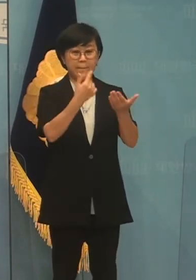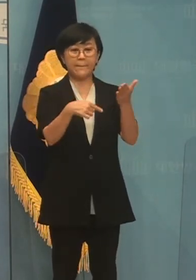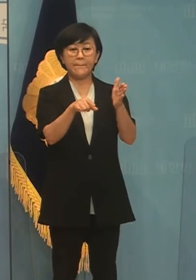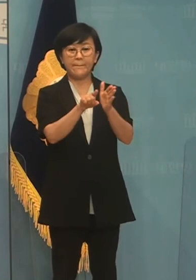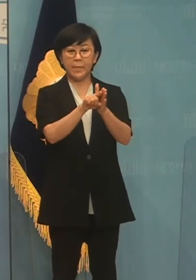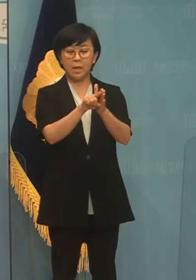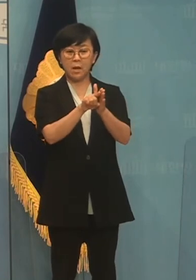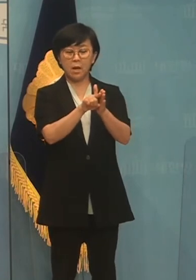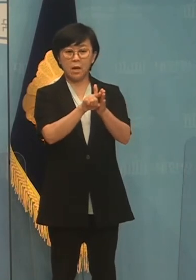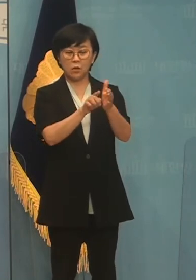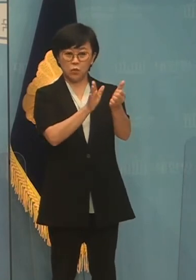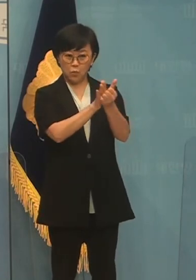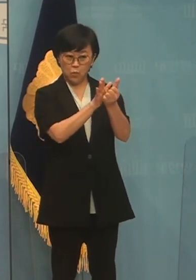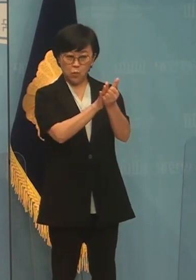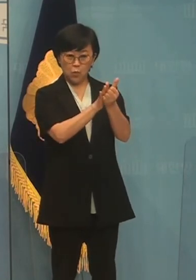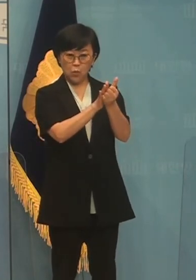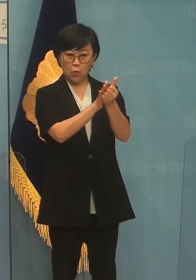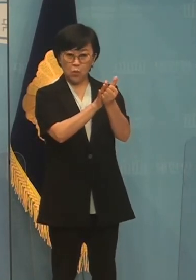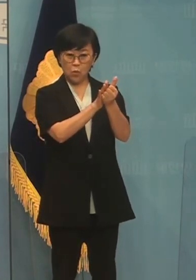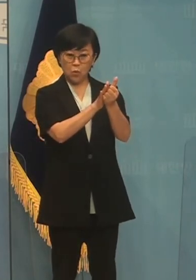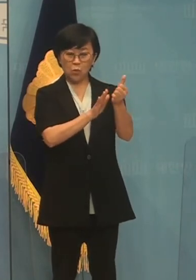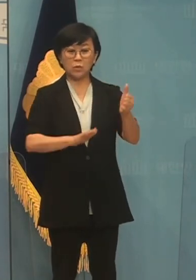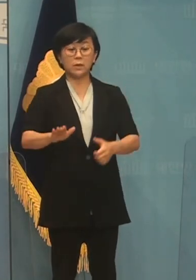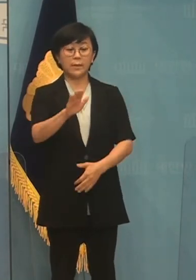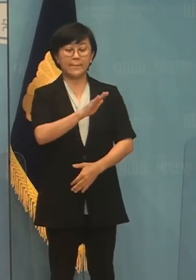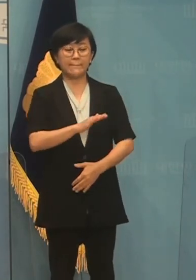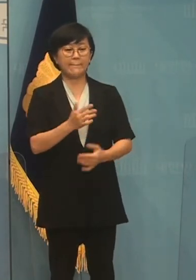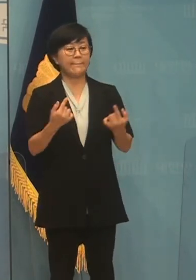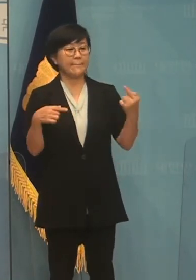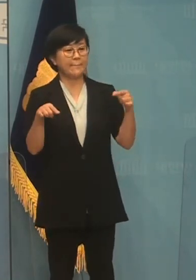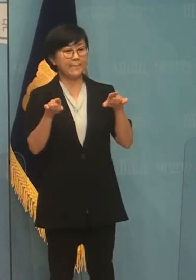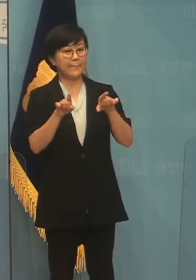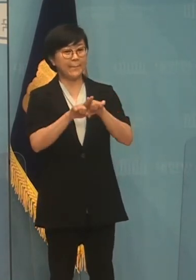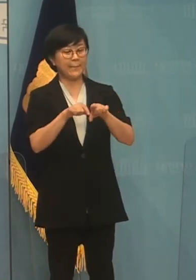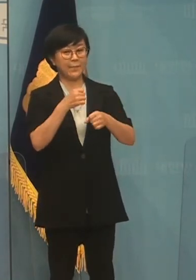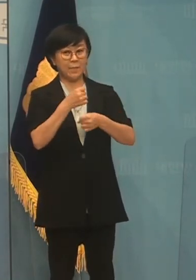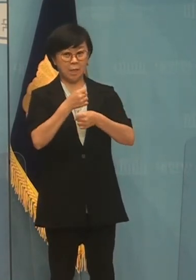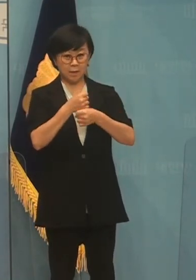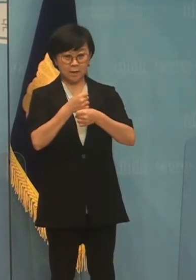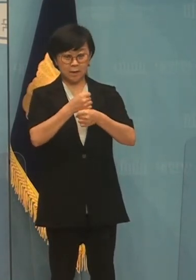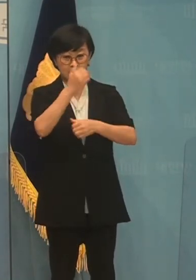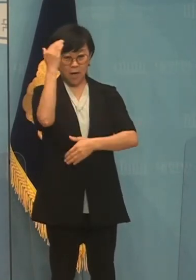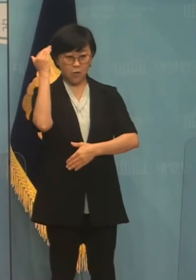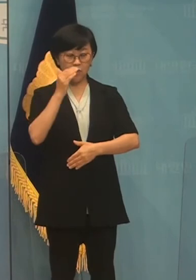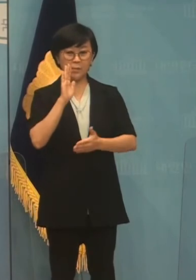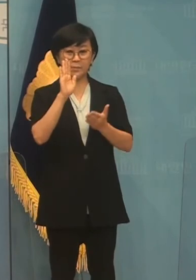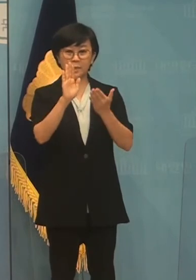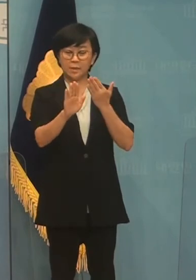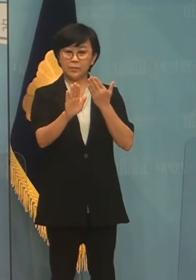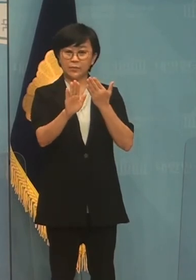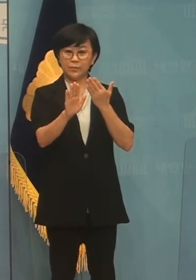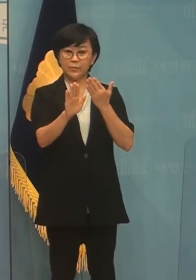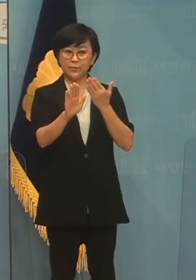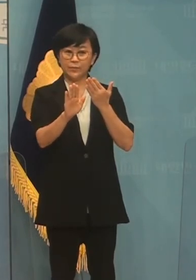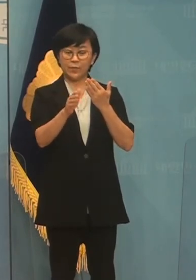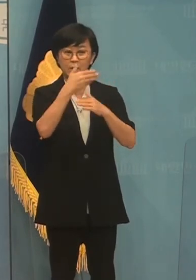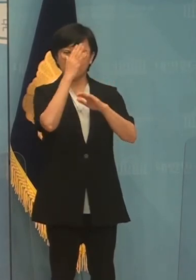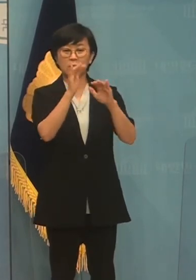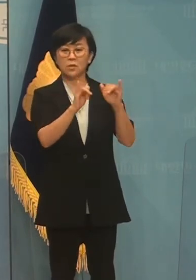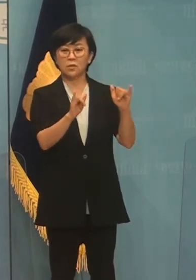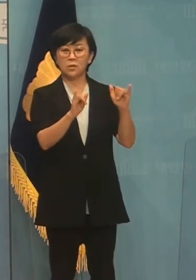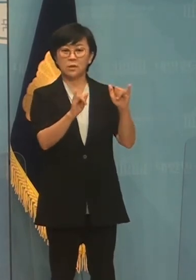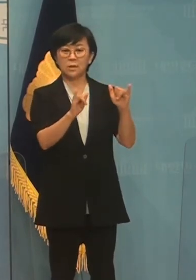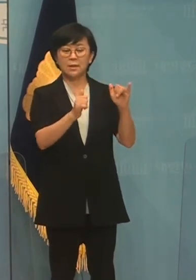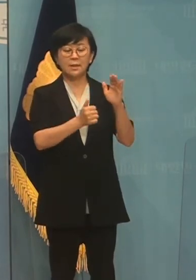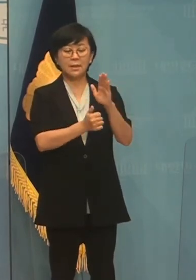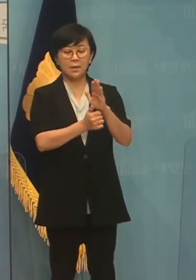있도록 돕고 우리가 함께 만들어가는 대한민국의 미래가 청년들에게